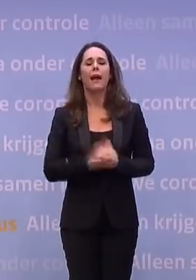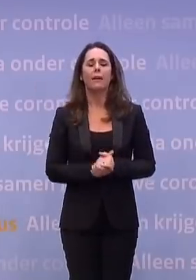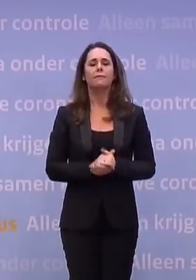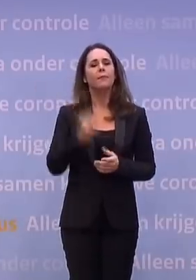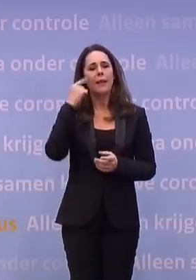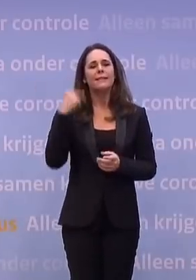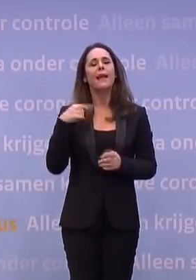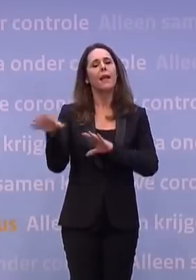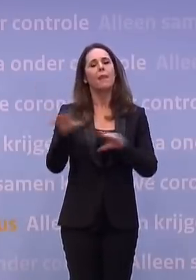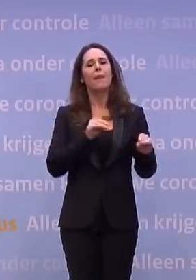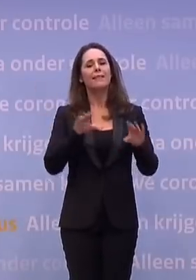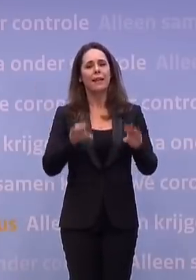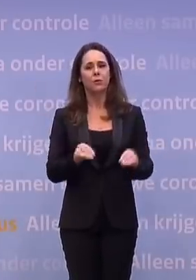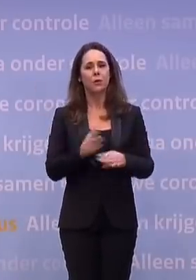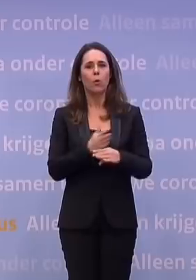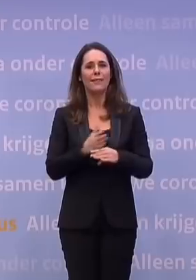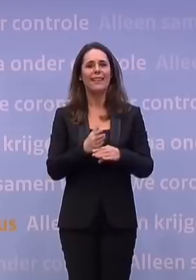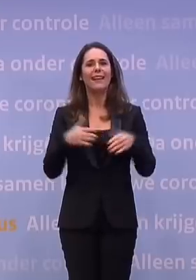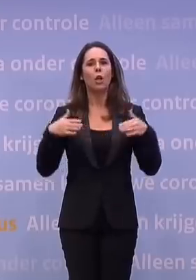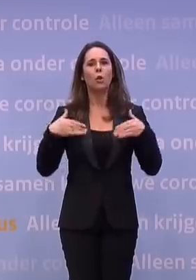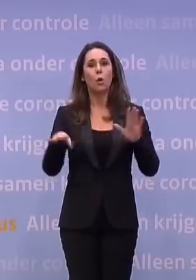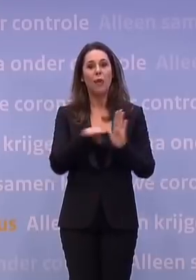maatregel wordt genomen onder de tijdelijke coronawet.